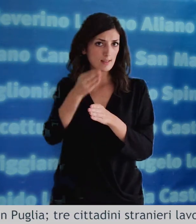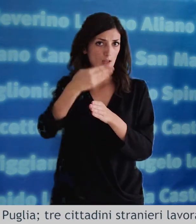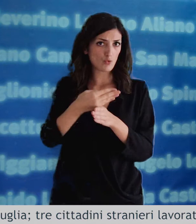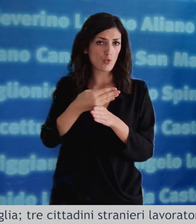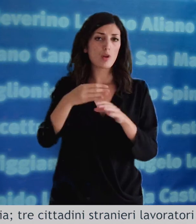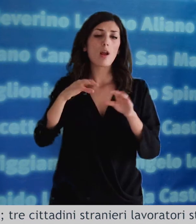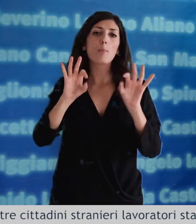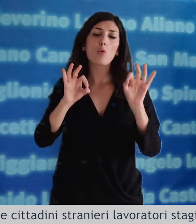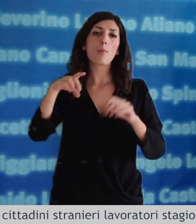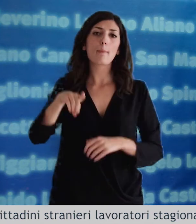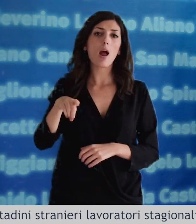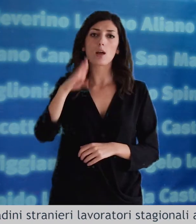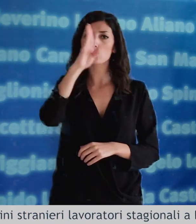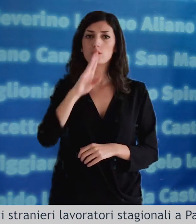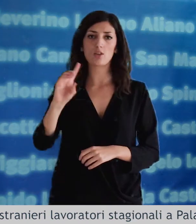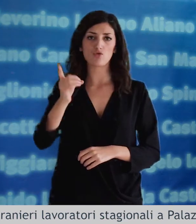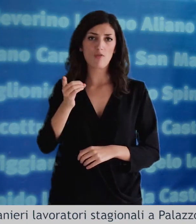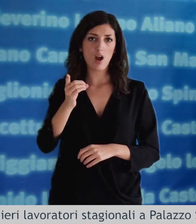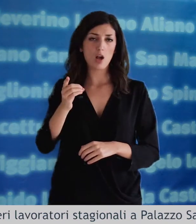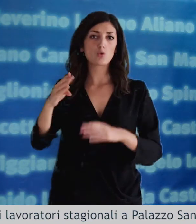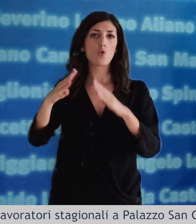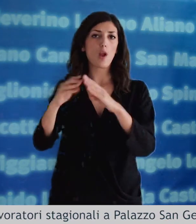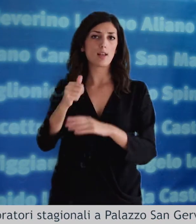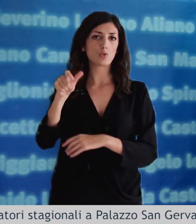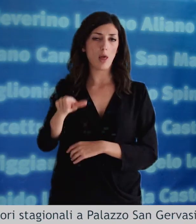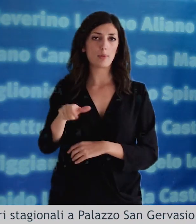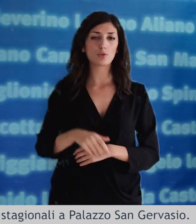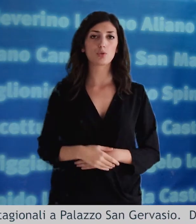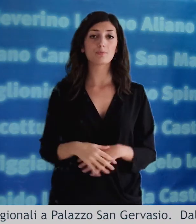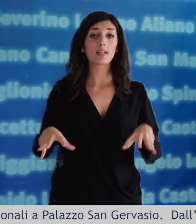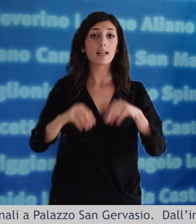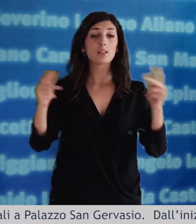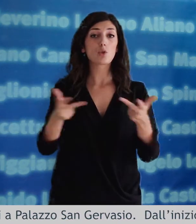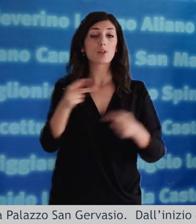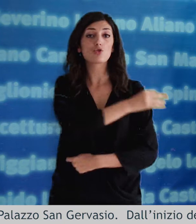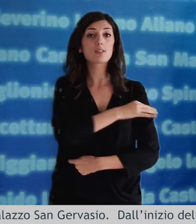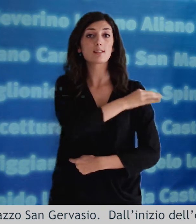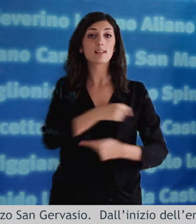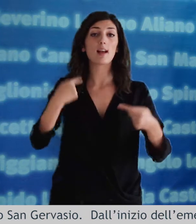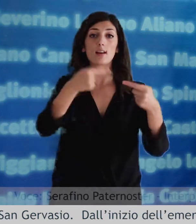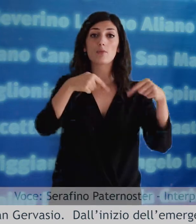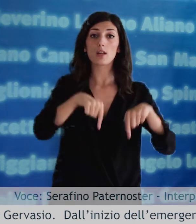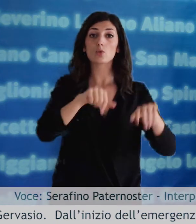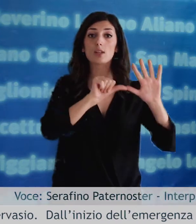dall'inizio dell'emergenza sanitaria sono stati analizzati 67